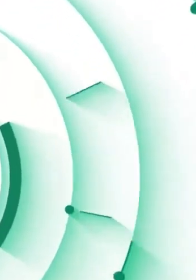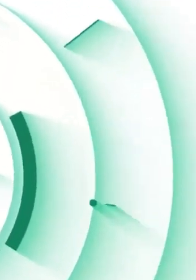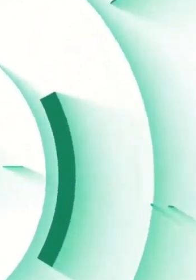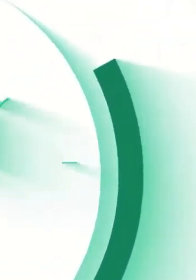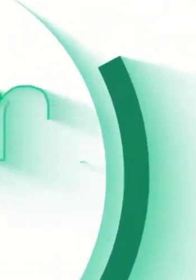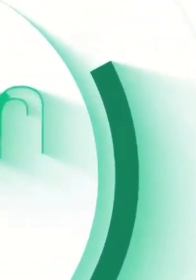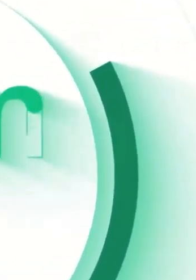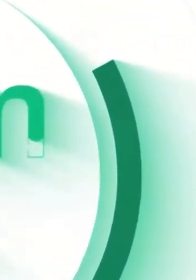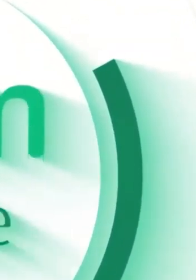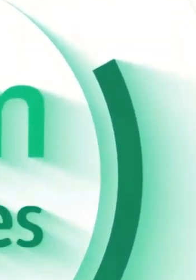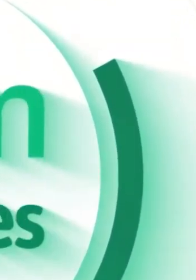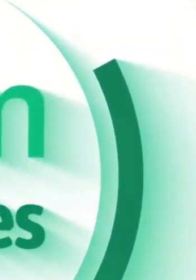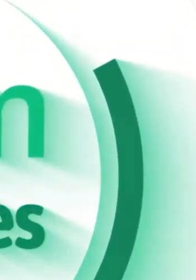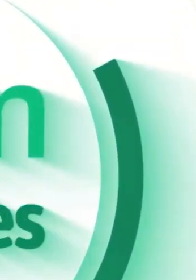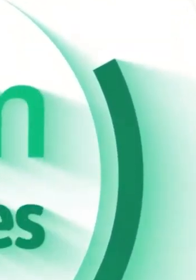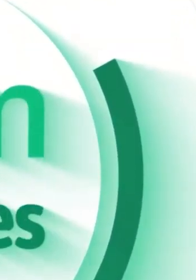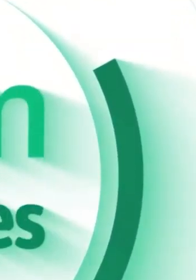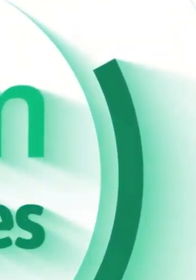ó ó